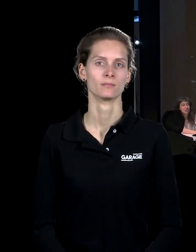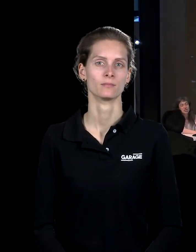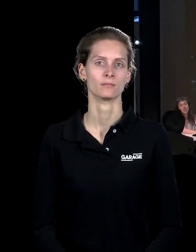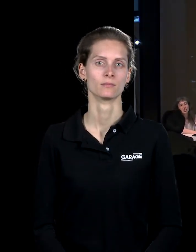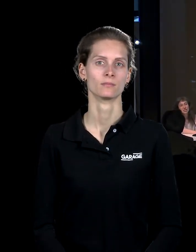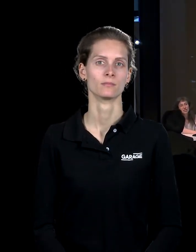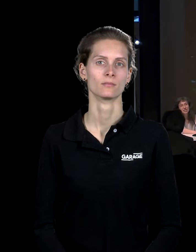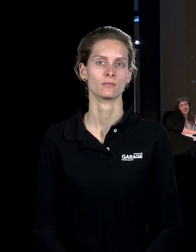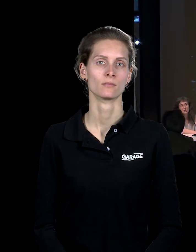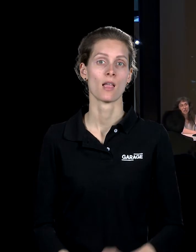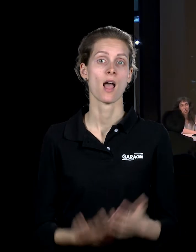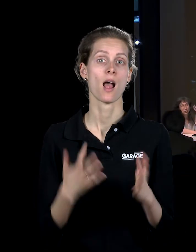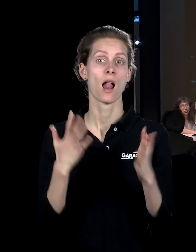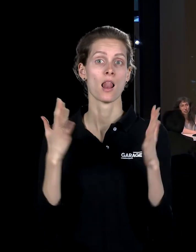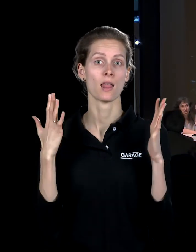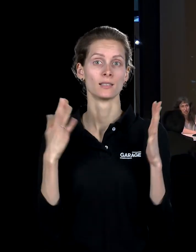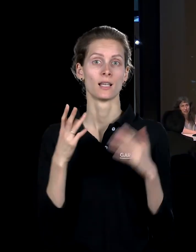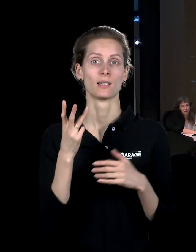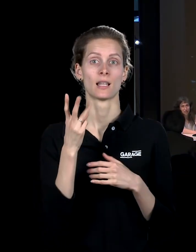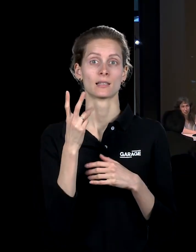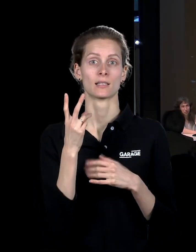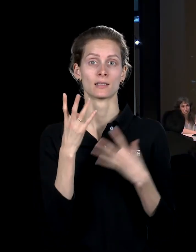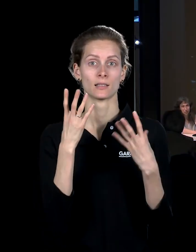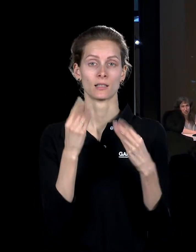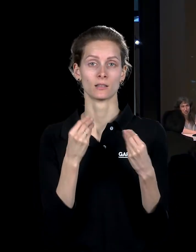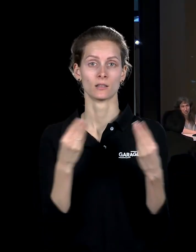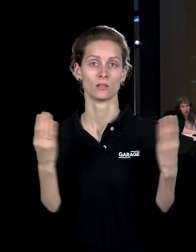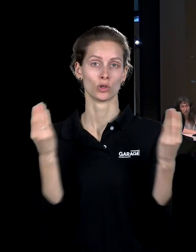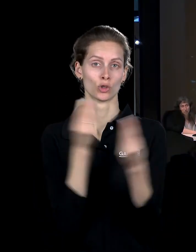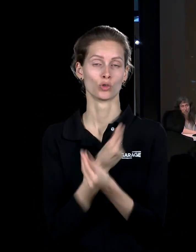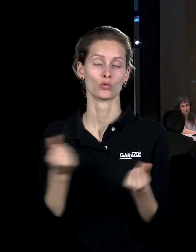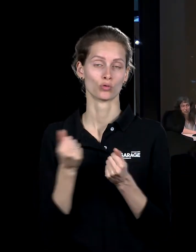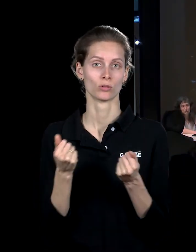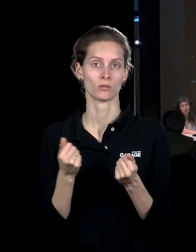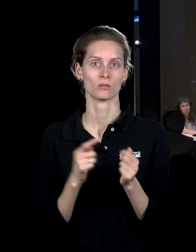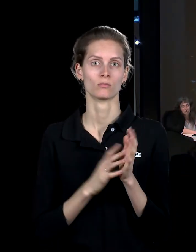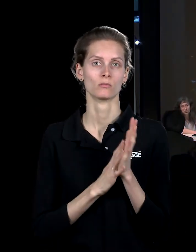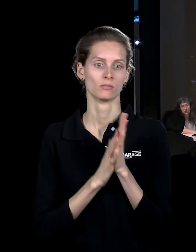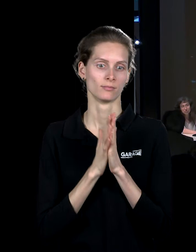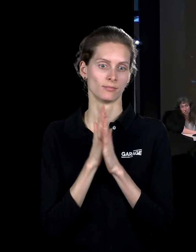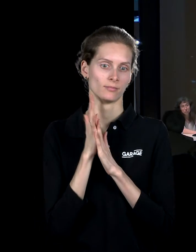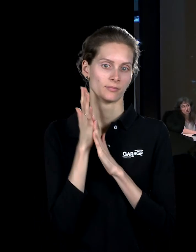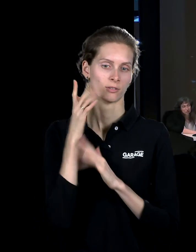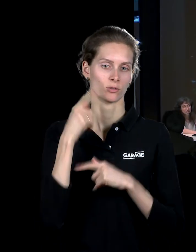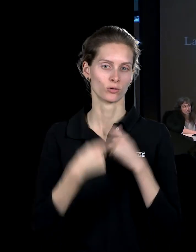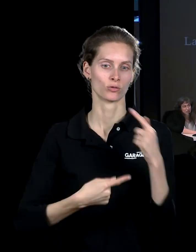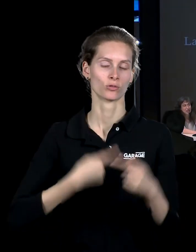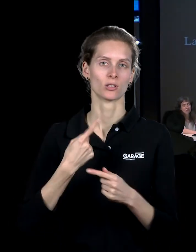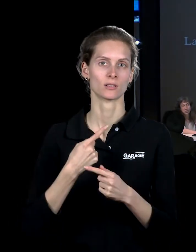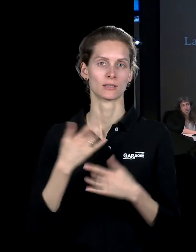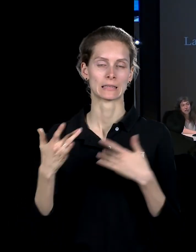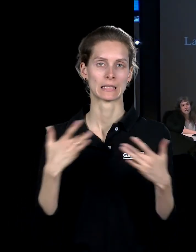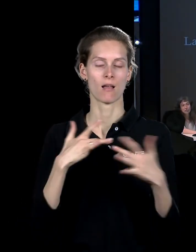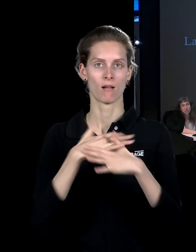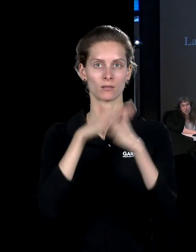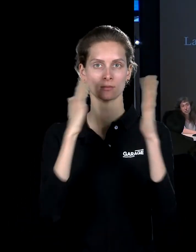лес через три дня исчез. Вот такое абсолютное прорастание джунглей, прорастание первобытного мира внутри оперного театра,